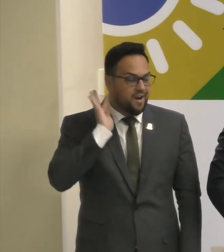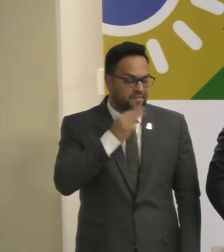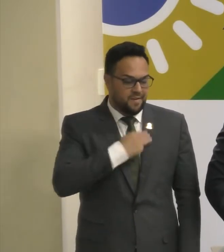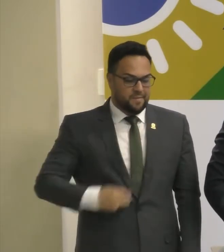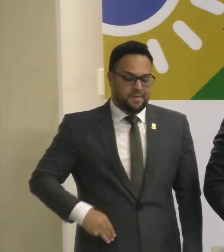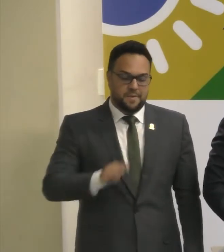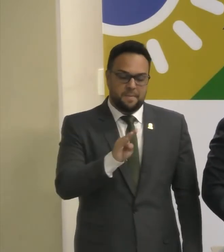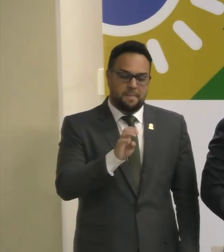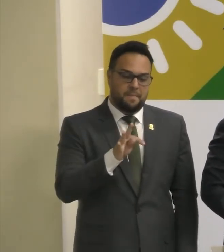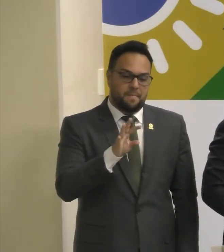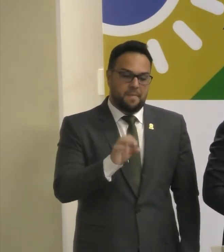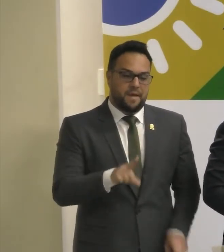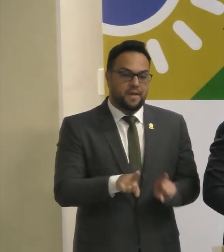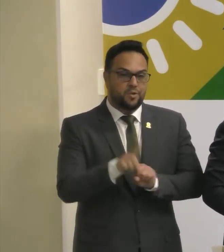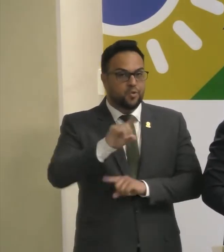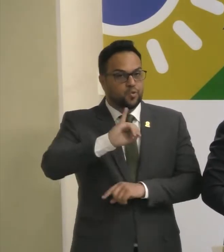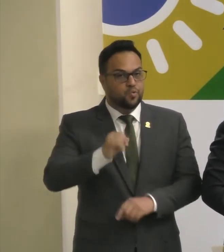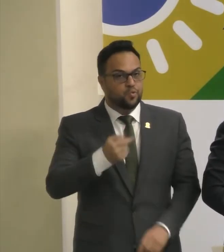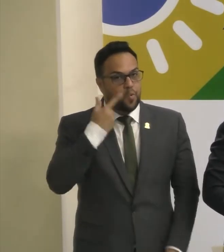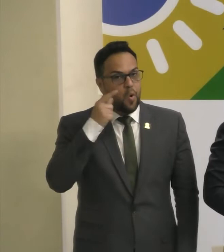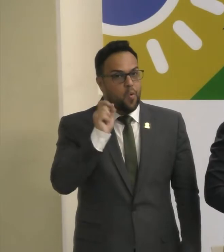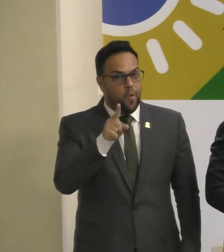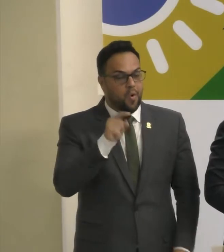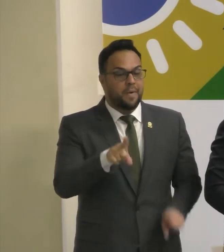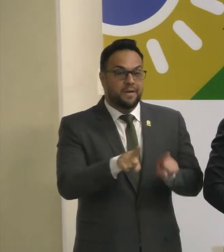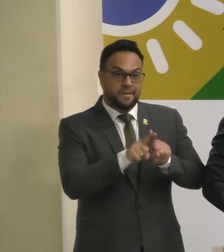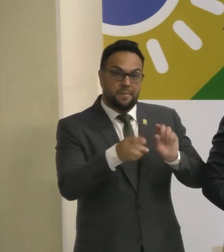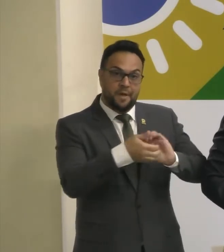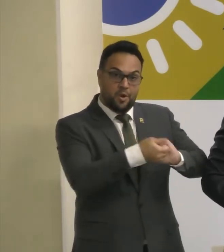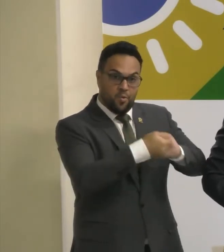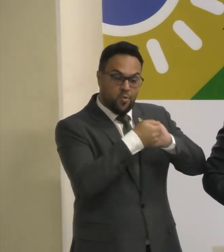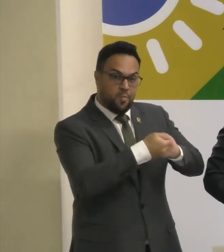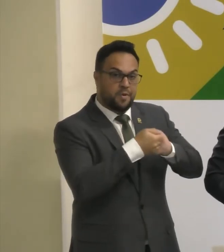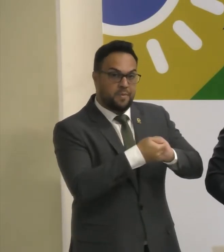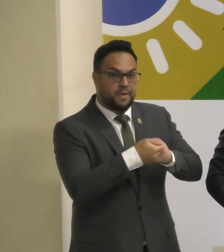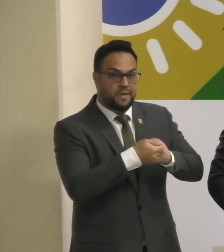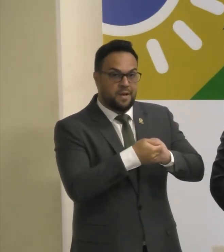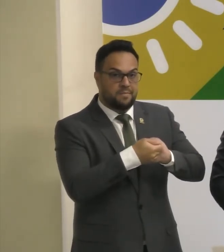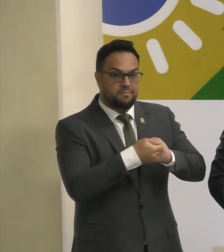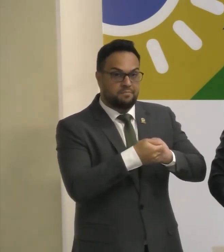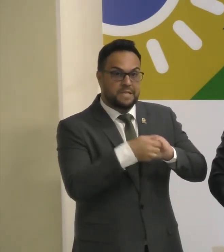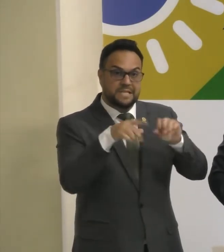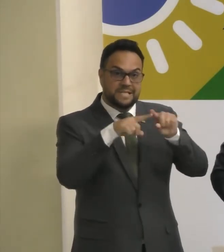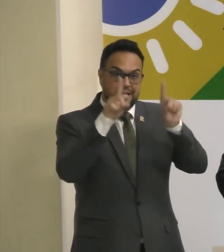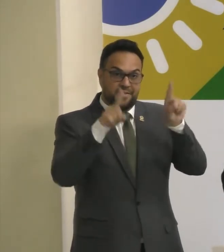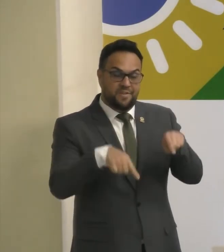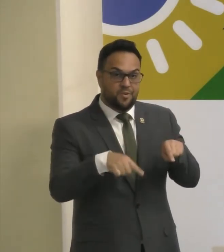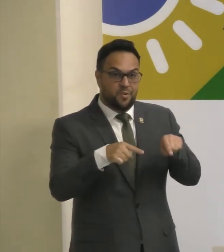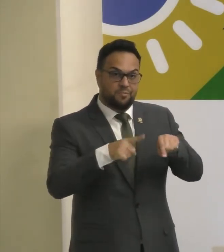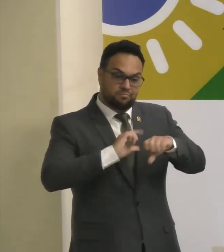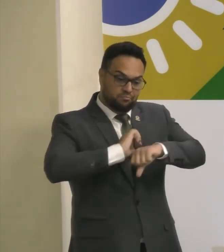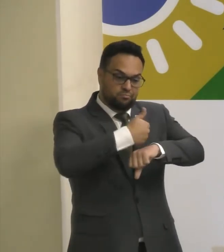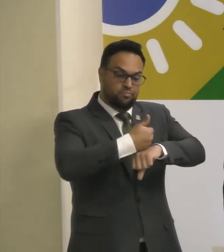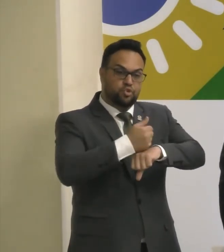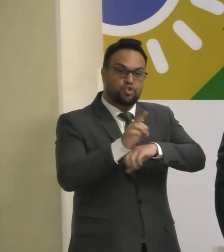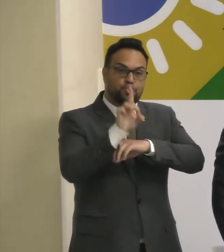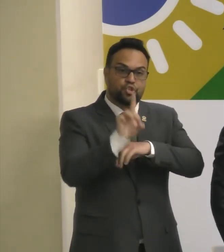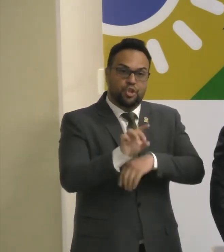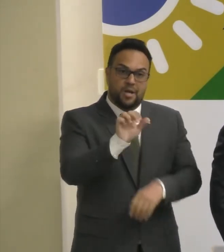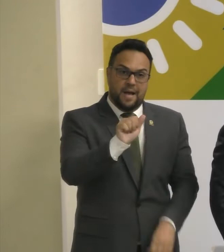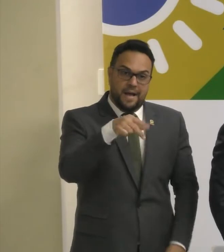ministro João Roma, aqui saudar também os servidores desta Casa, na pessoa do nosso diretor, André